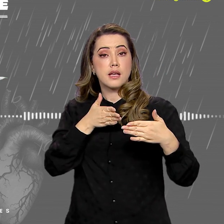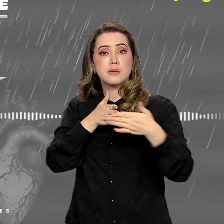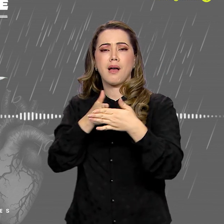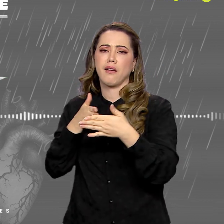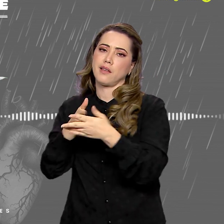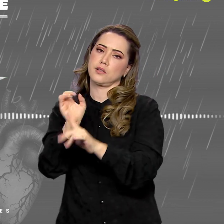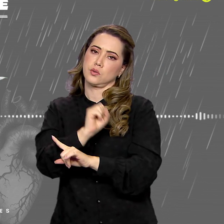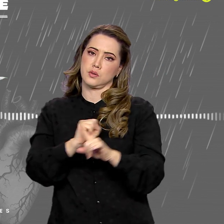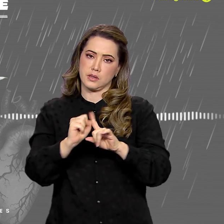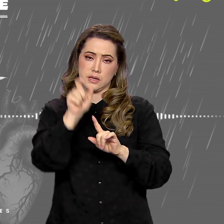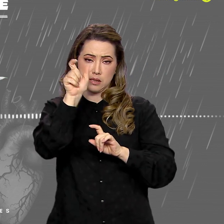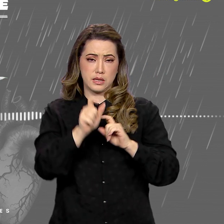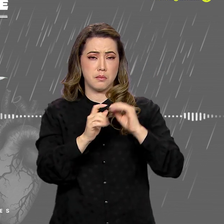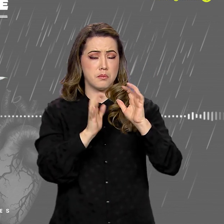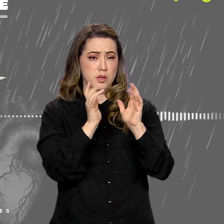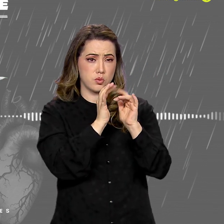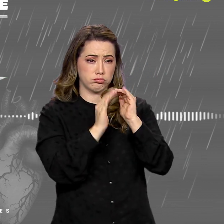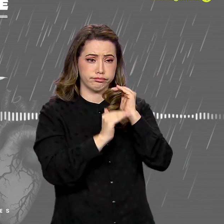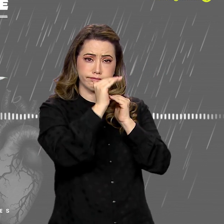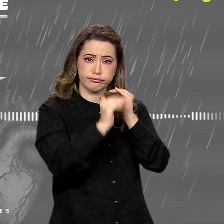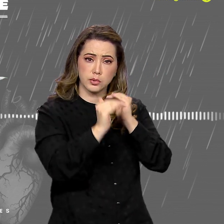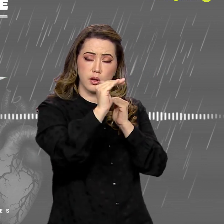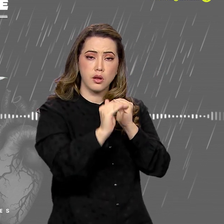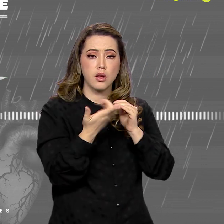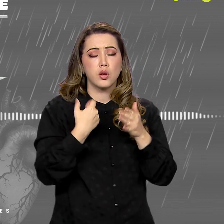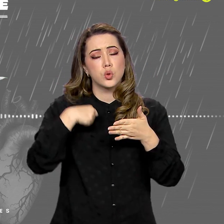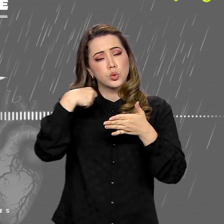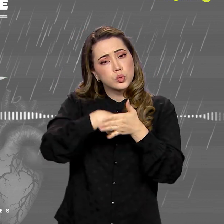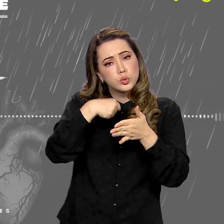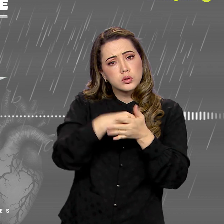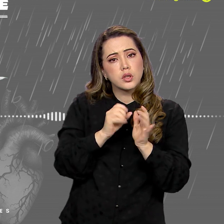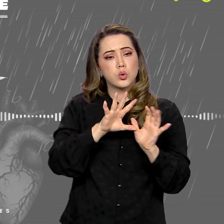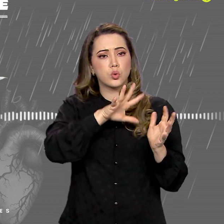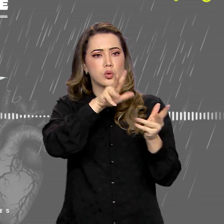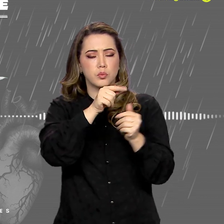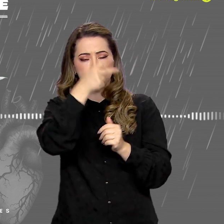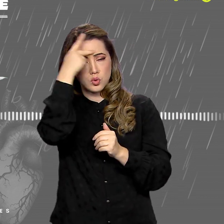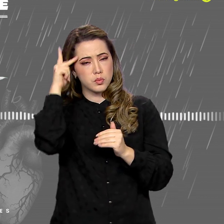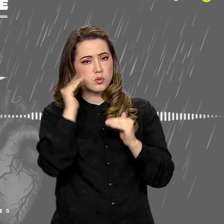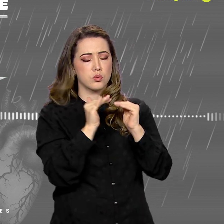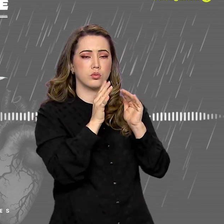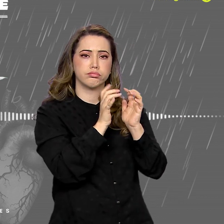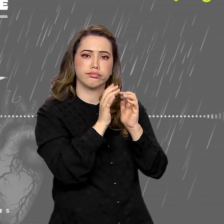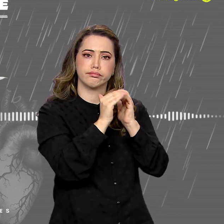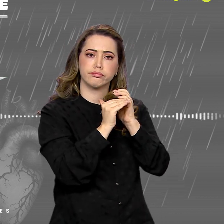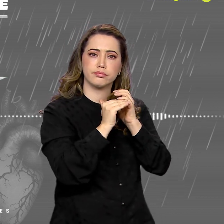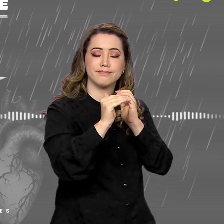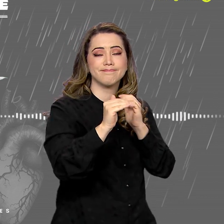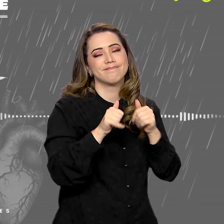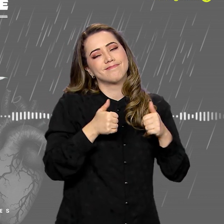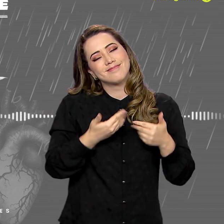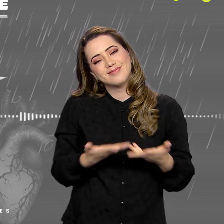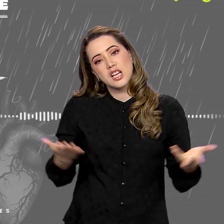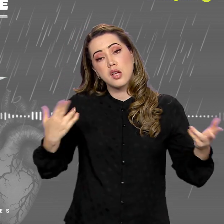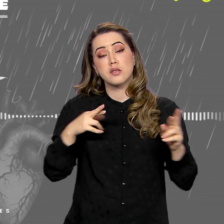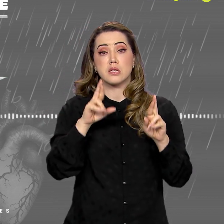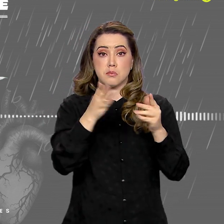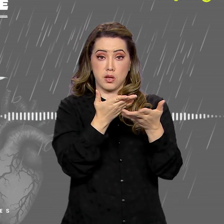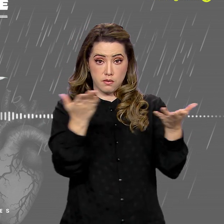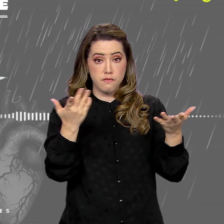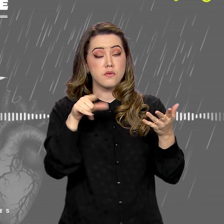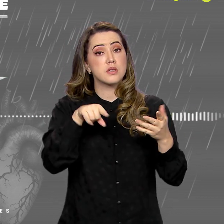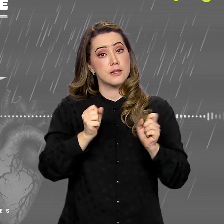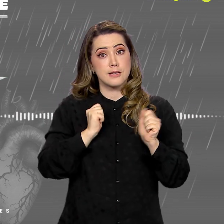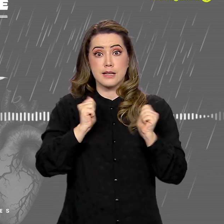que pessoas neurodivergentes enfrentam e as estratégias criadas diante de um mundo de maioria neurotípica. É isso,